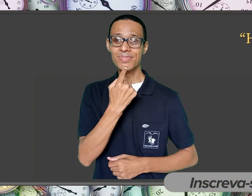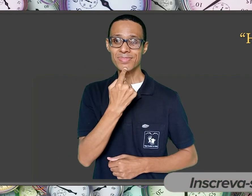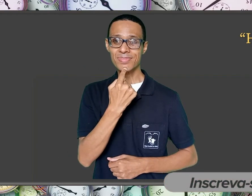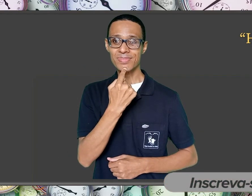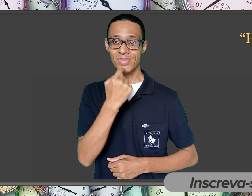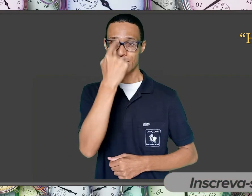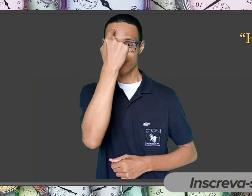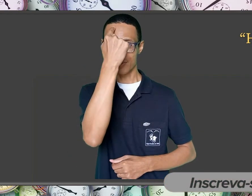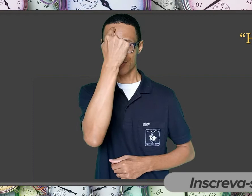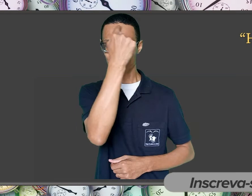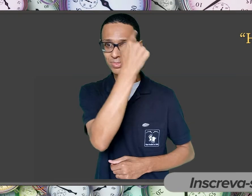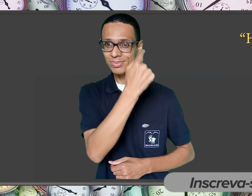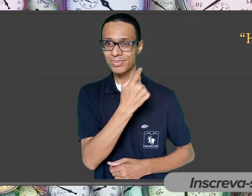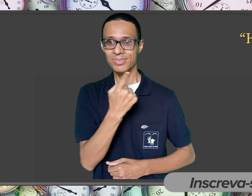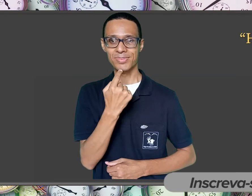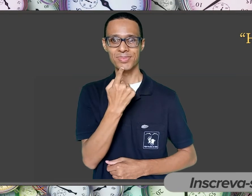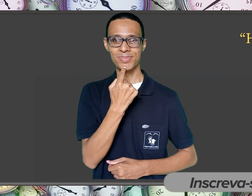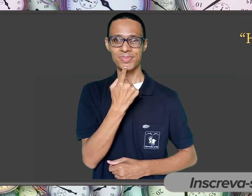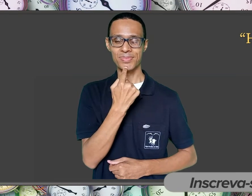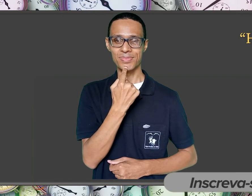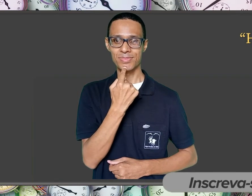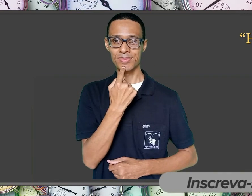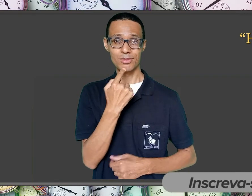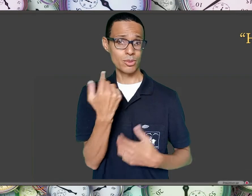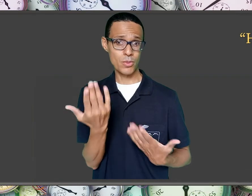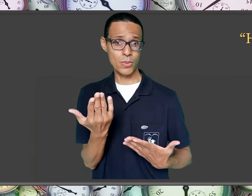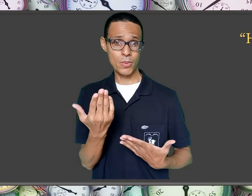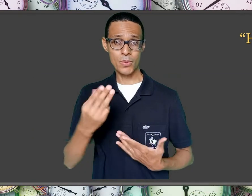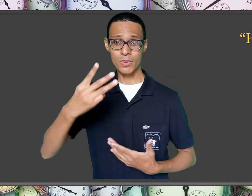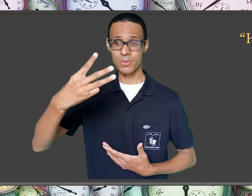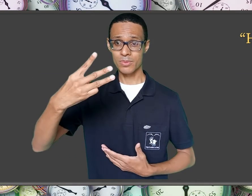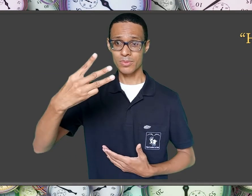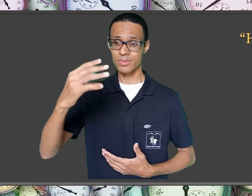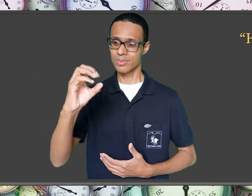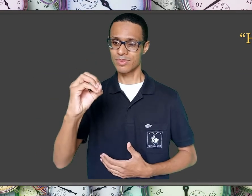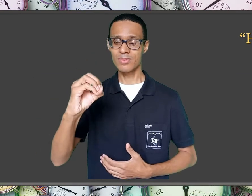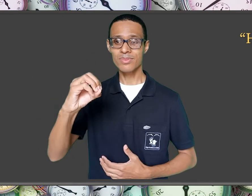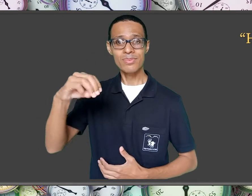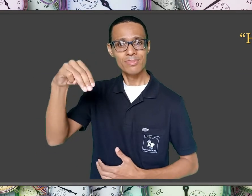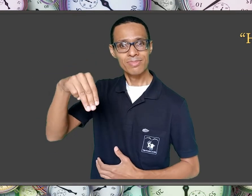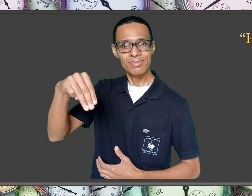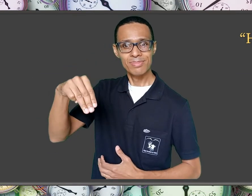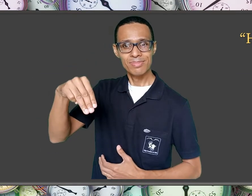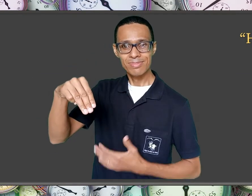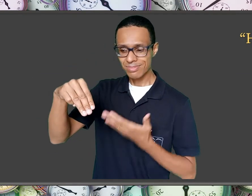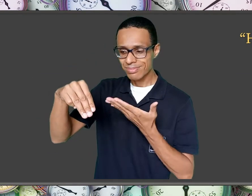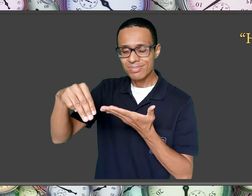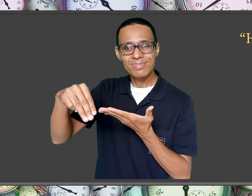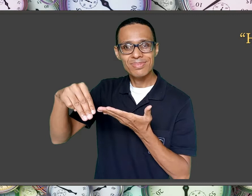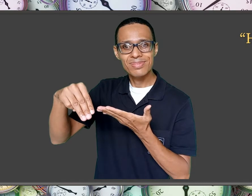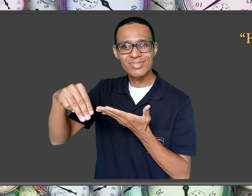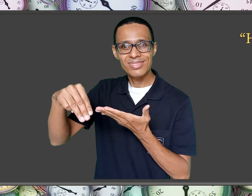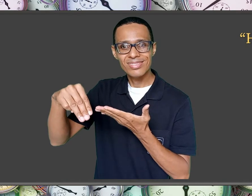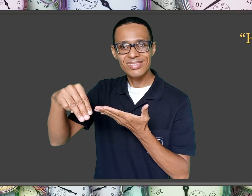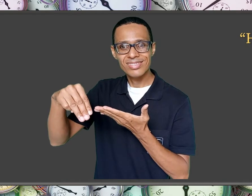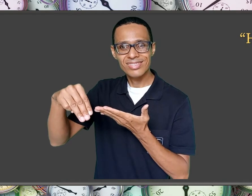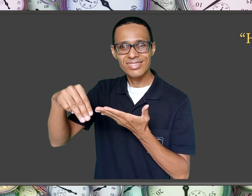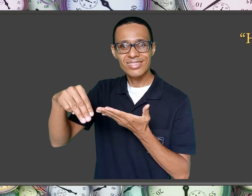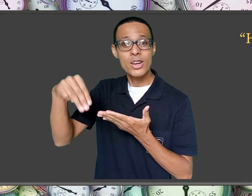Relógio no rosto 30 minutos ou 30 minutos. Os